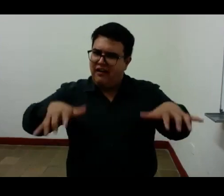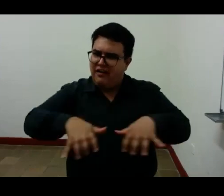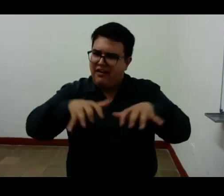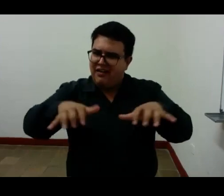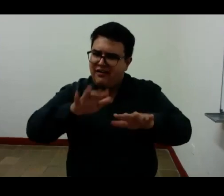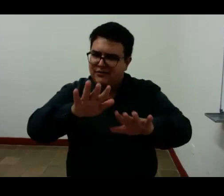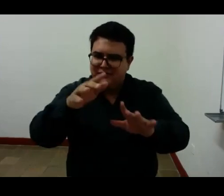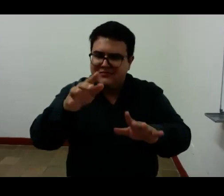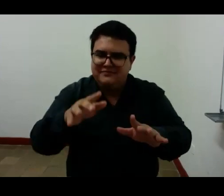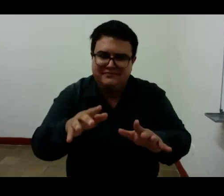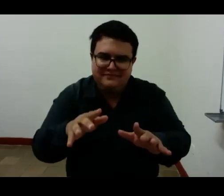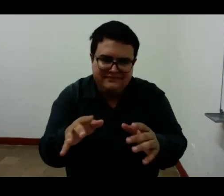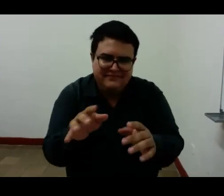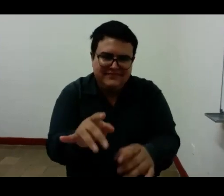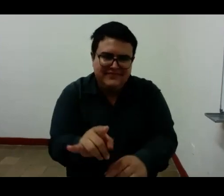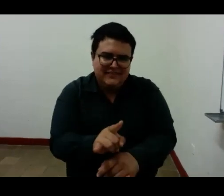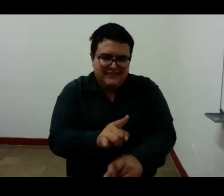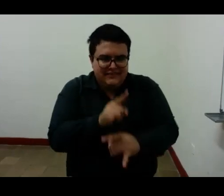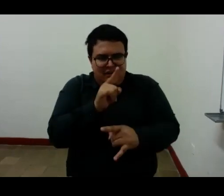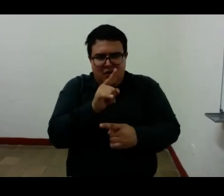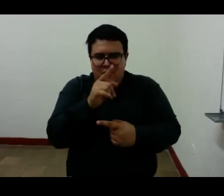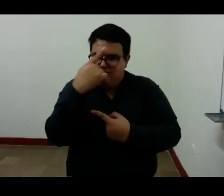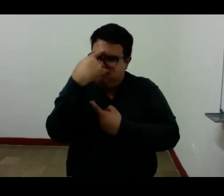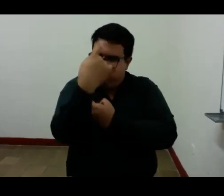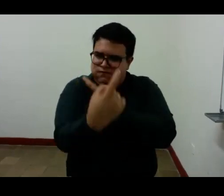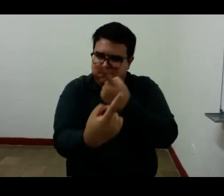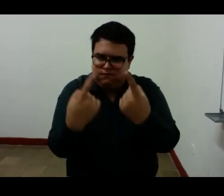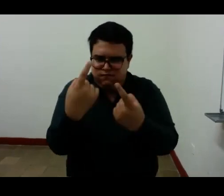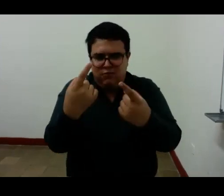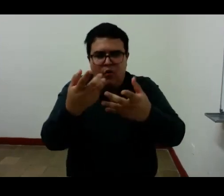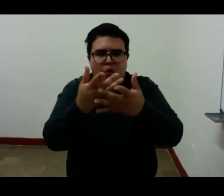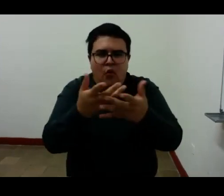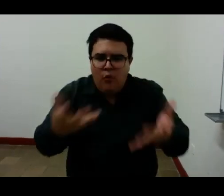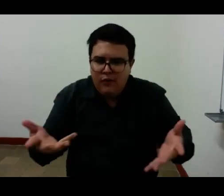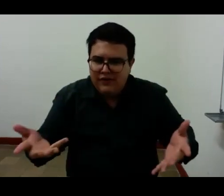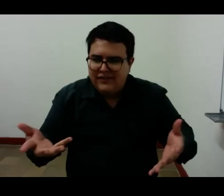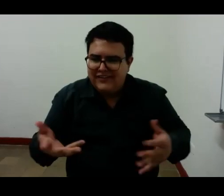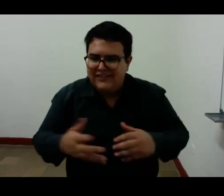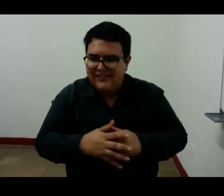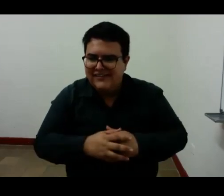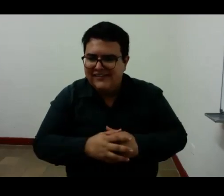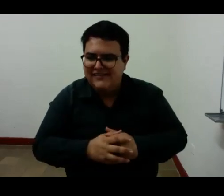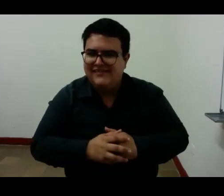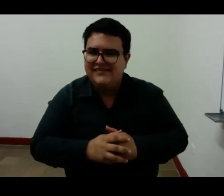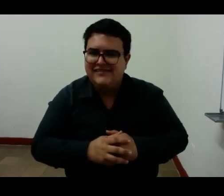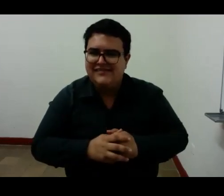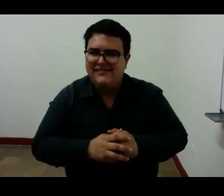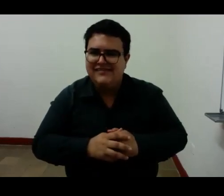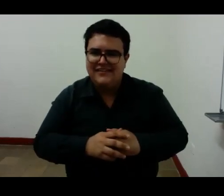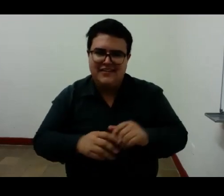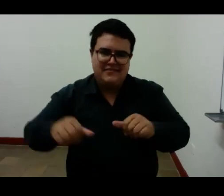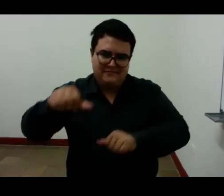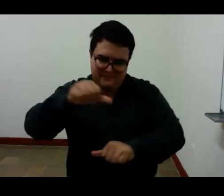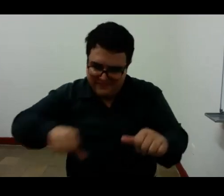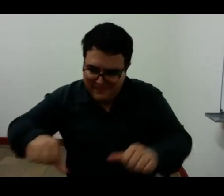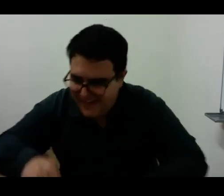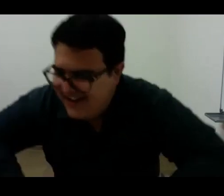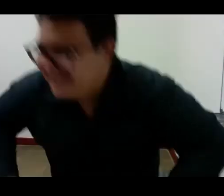sin duda nadie escribe con otro fin sin duda nadie piensa de otro modo